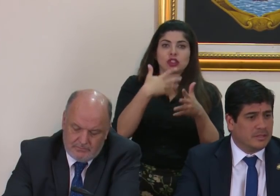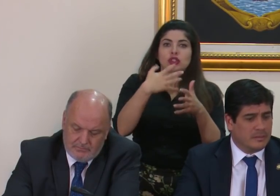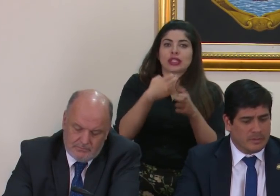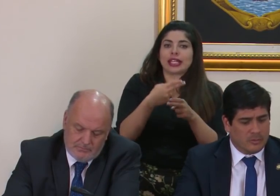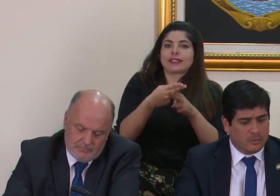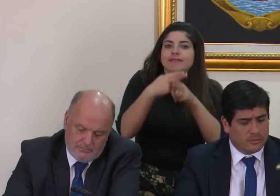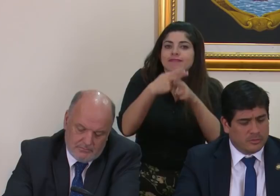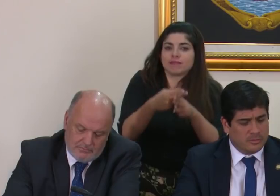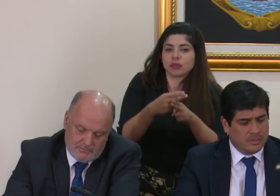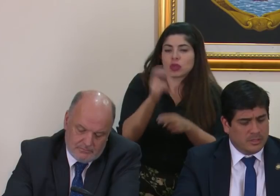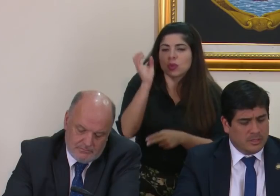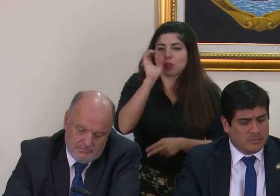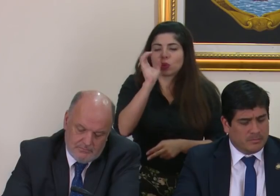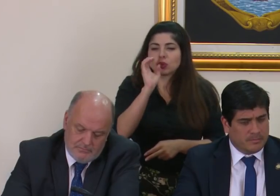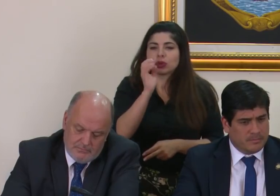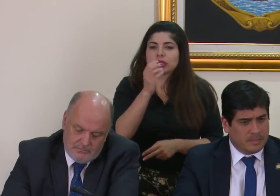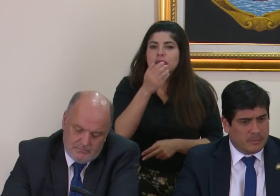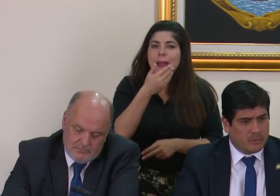a partir de la mejor